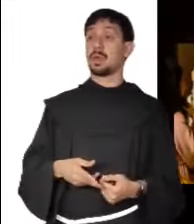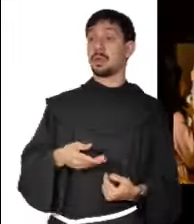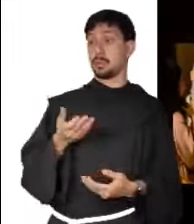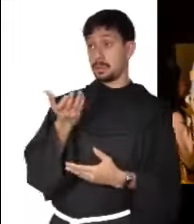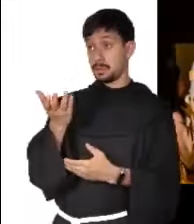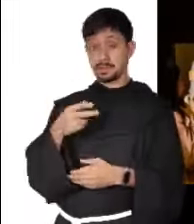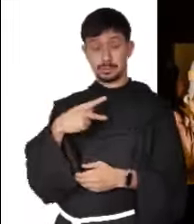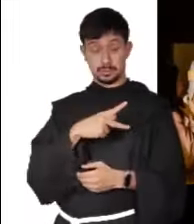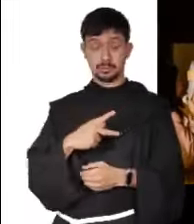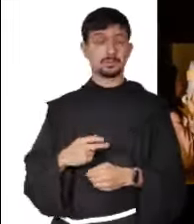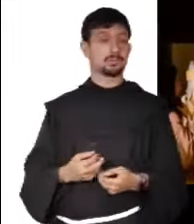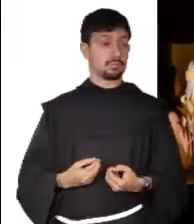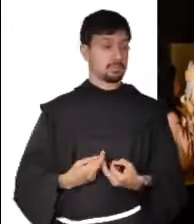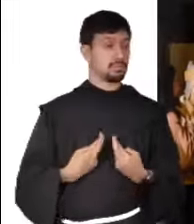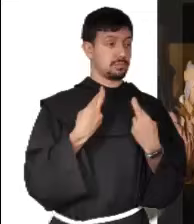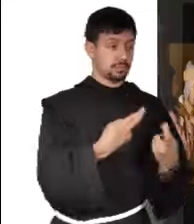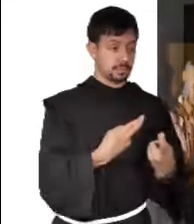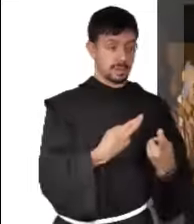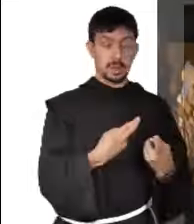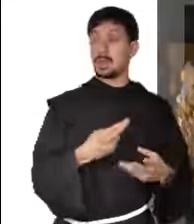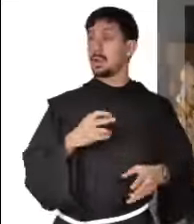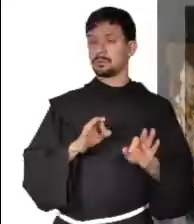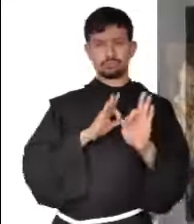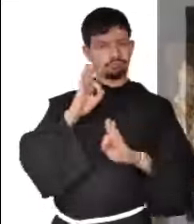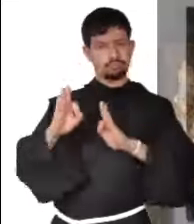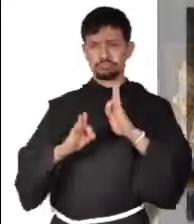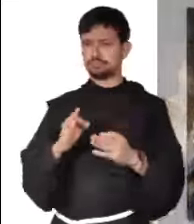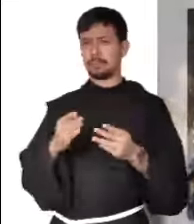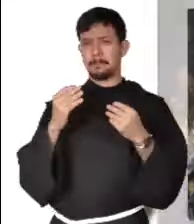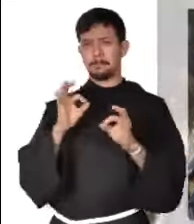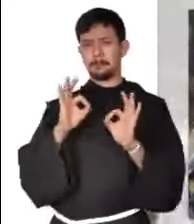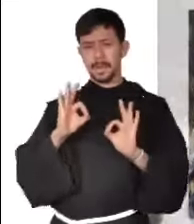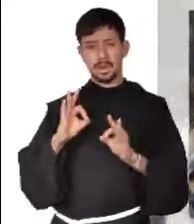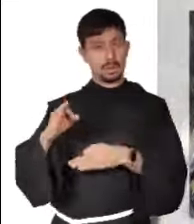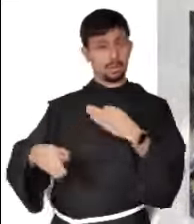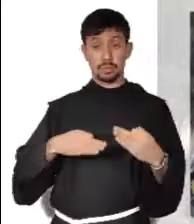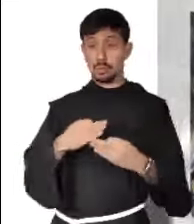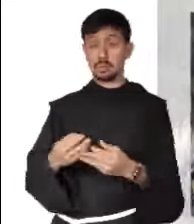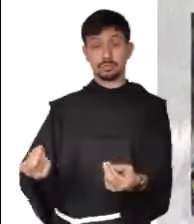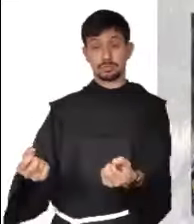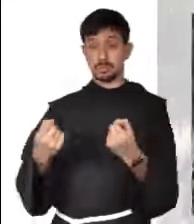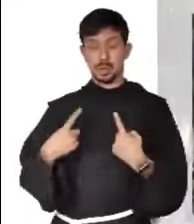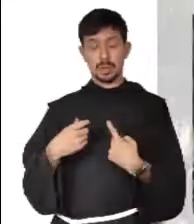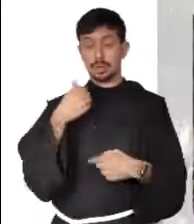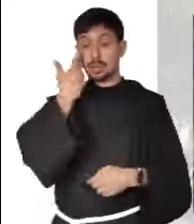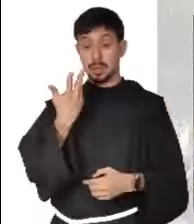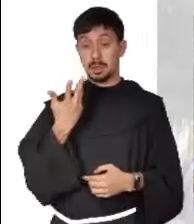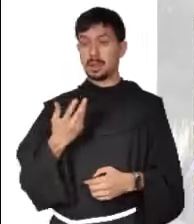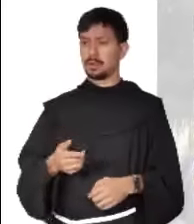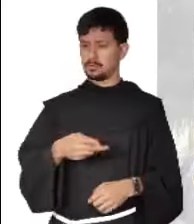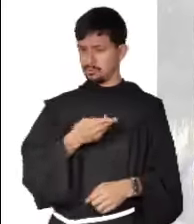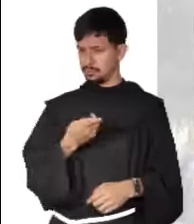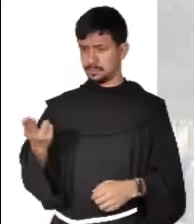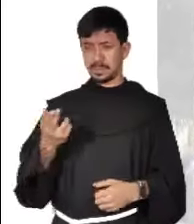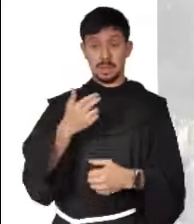al que se lleve lo tuyo, no se lo reclames. Traten a los demás como quieran que los traten a ustedes, porque si aman